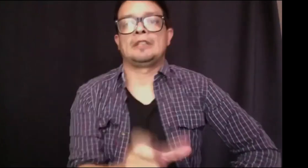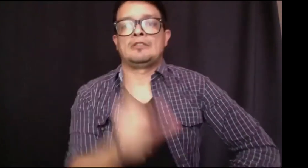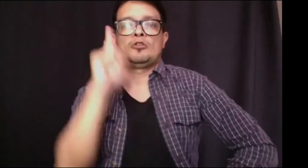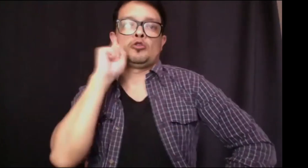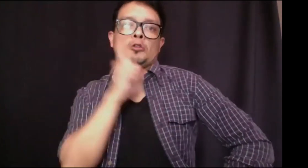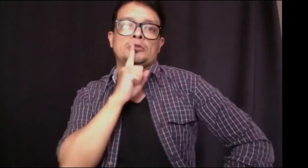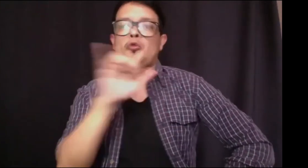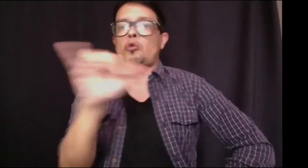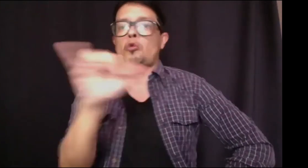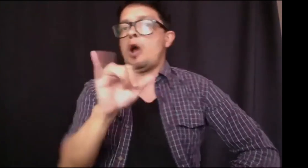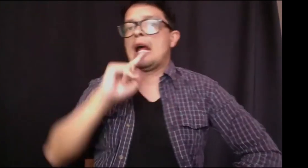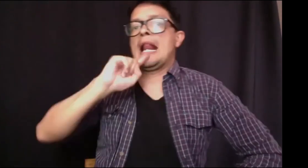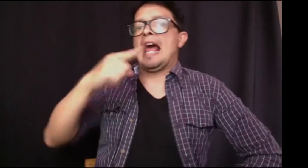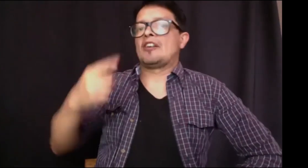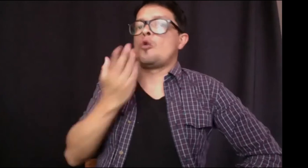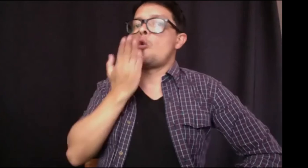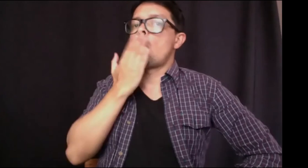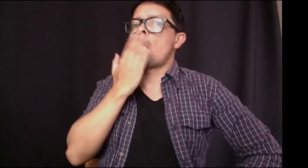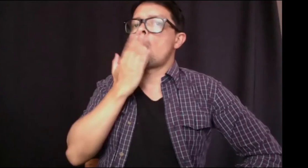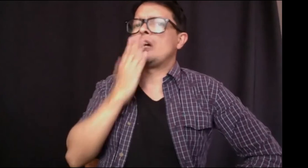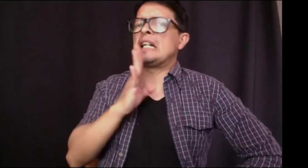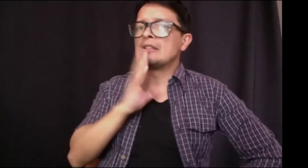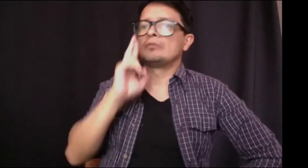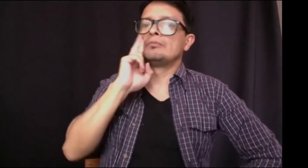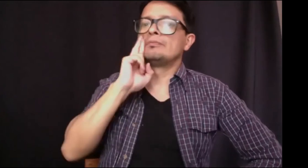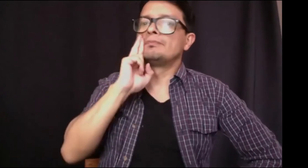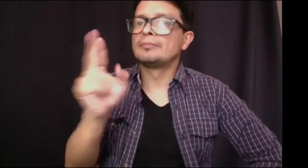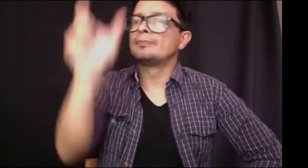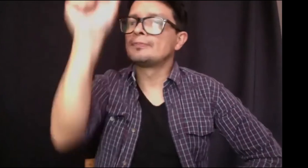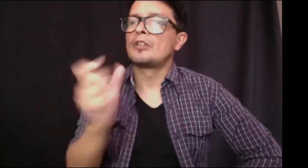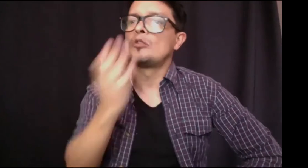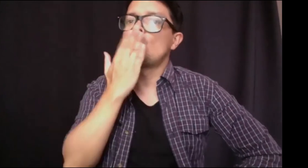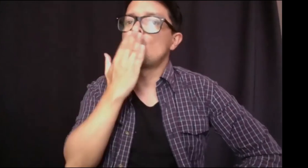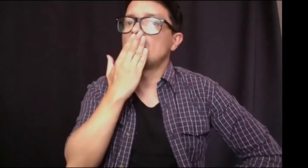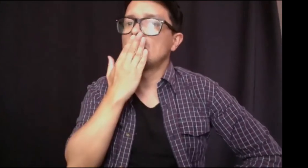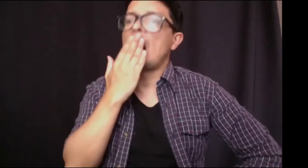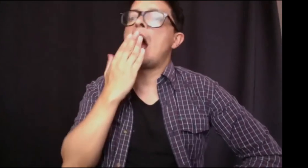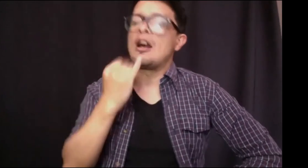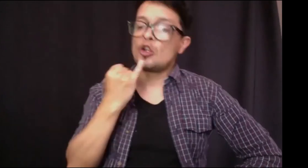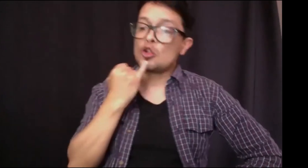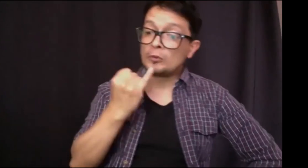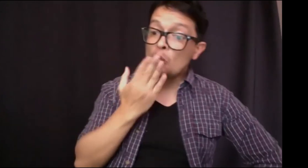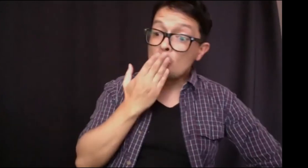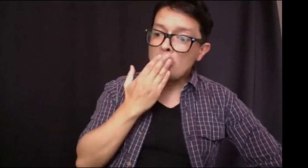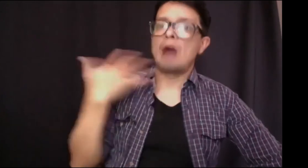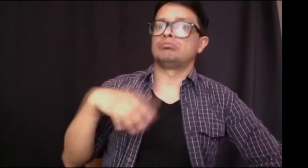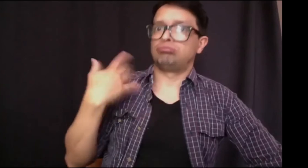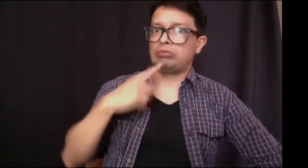incluirse en la legislación y también respetarse o reconocerse la persona sorda no como